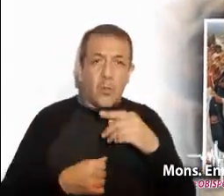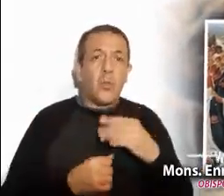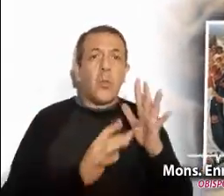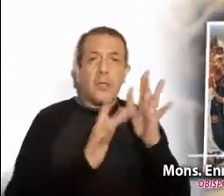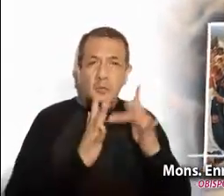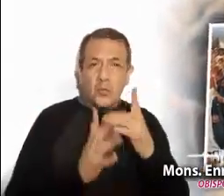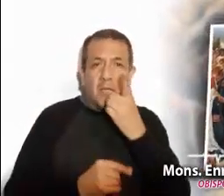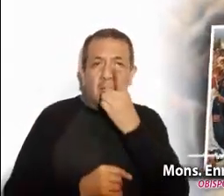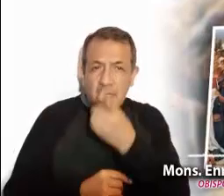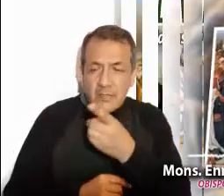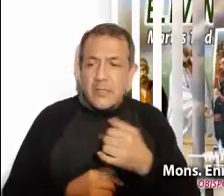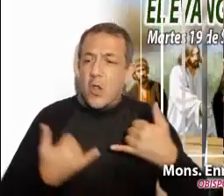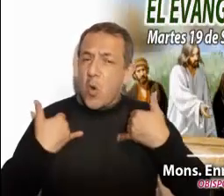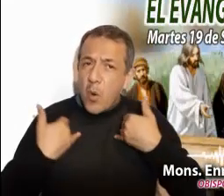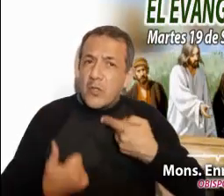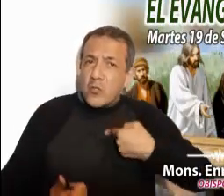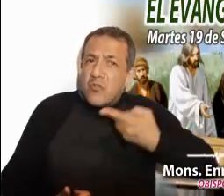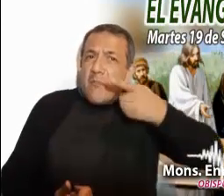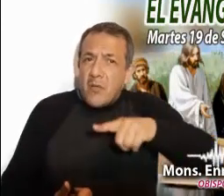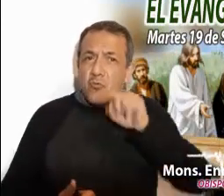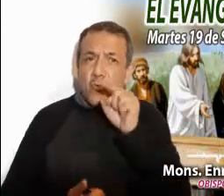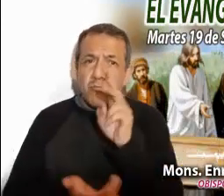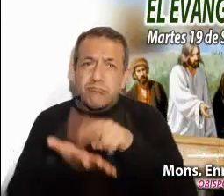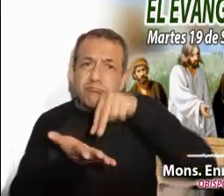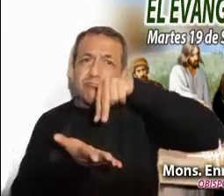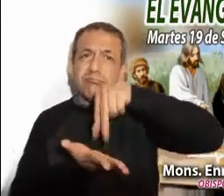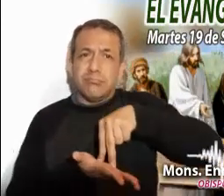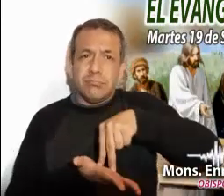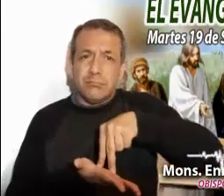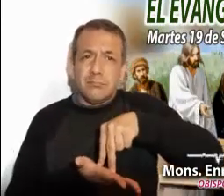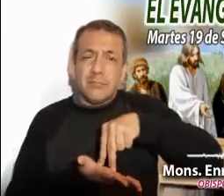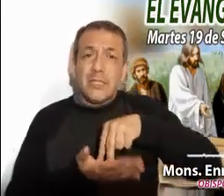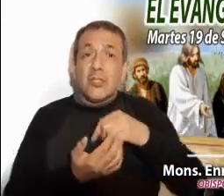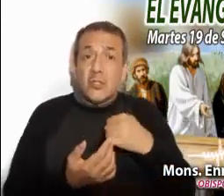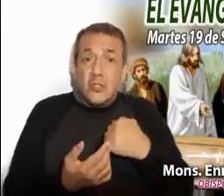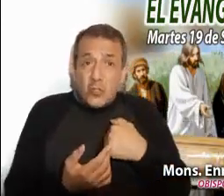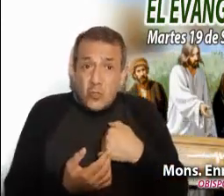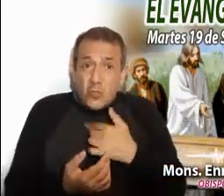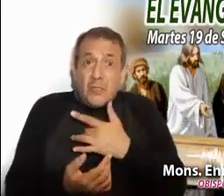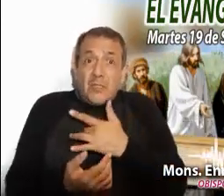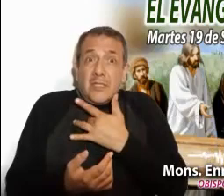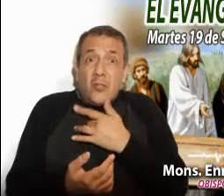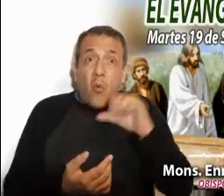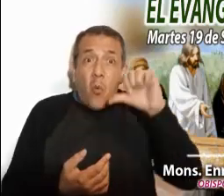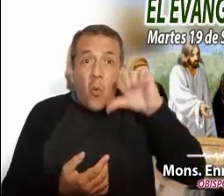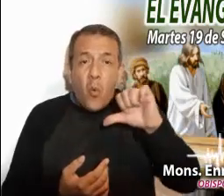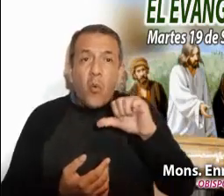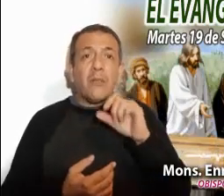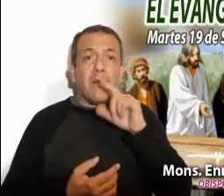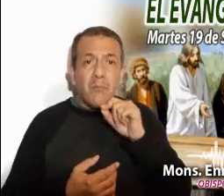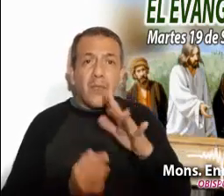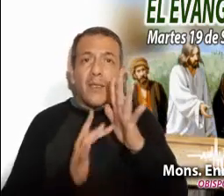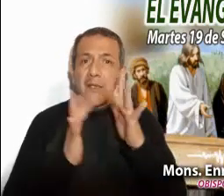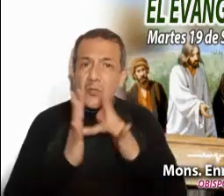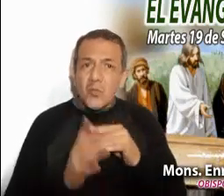ataúd. Joven, yo te lo mando, levántate. Y yo siento que hoy también nos está